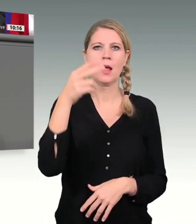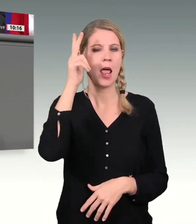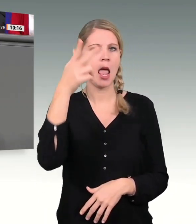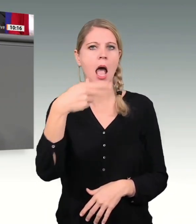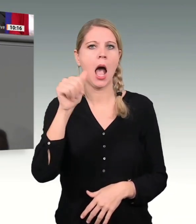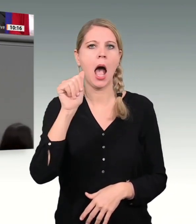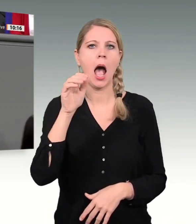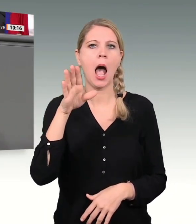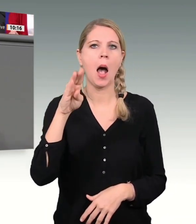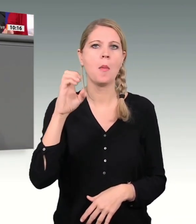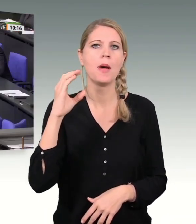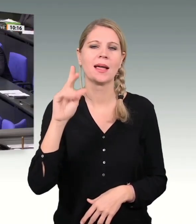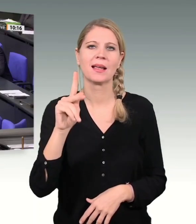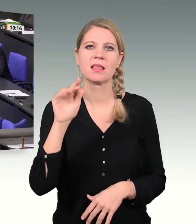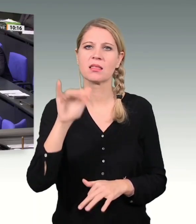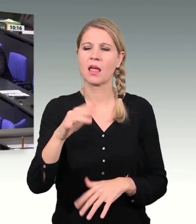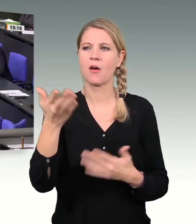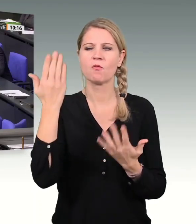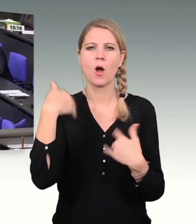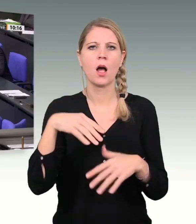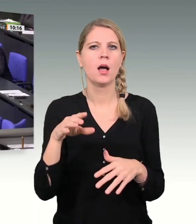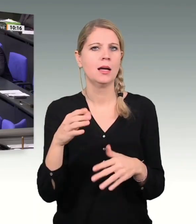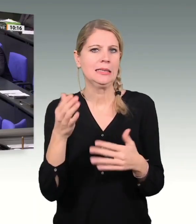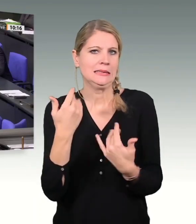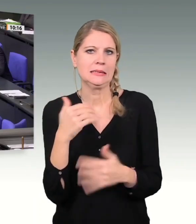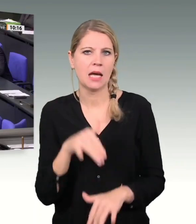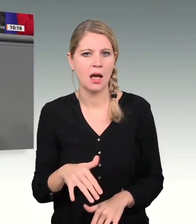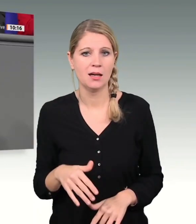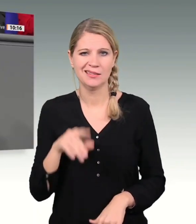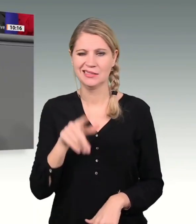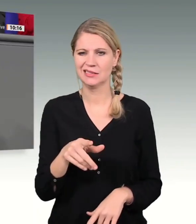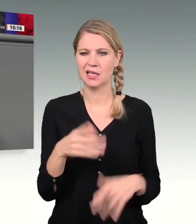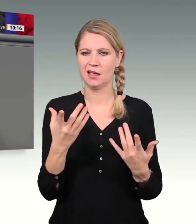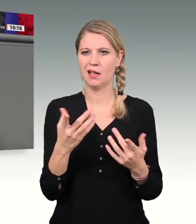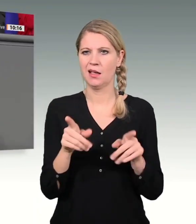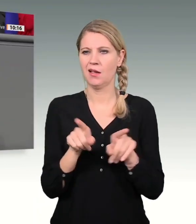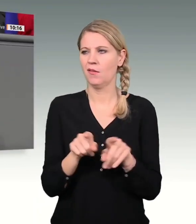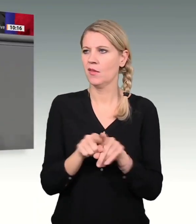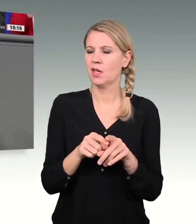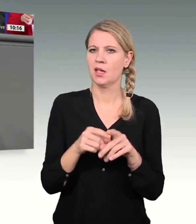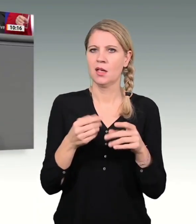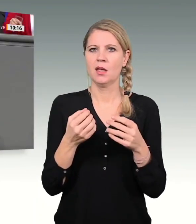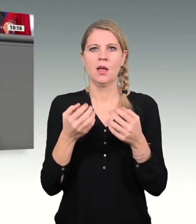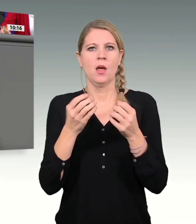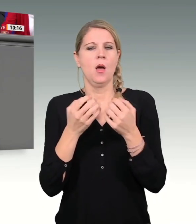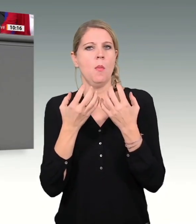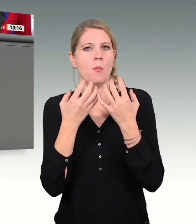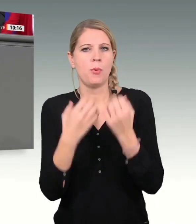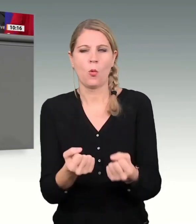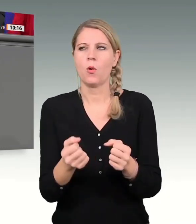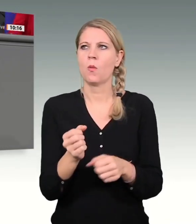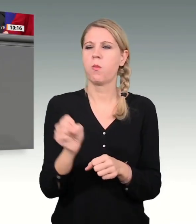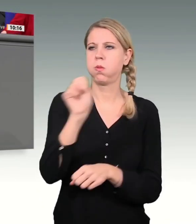Ampel, diese Buchungstricks können und dürfen wir Ihnen als CDU und CSU nicht durchgehen lassen.